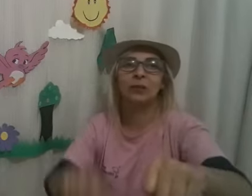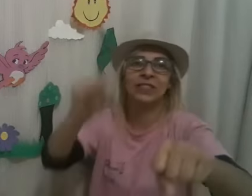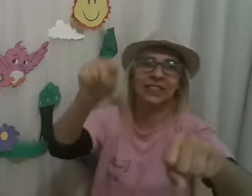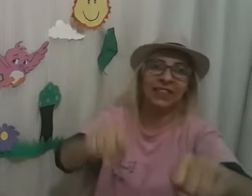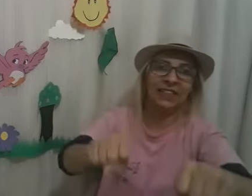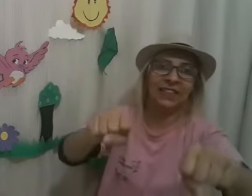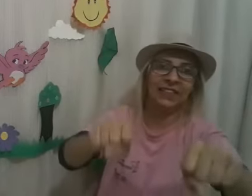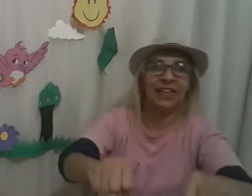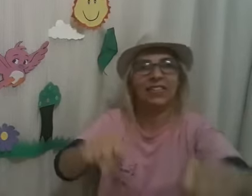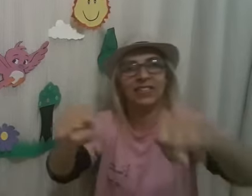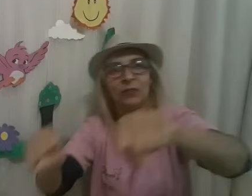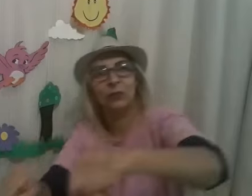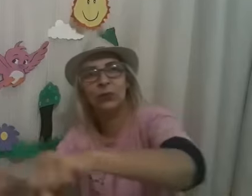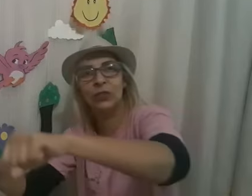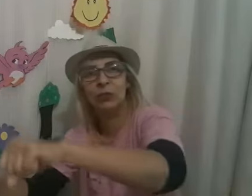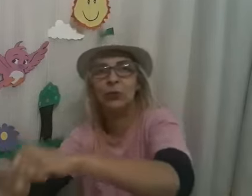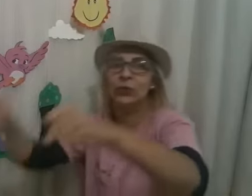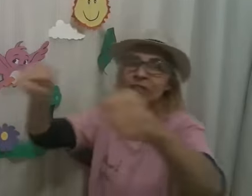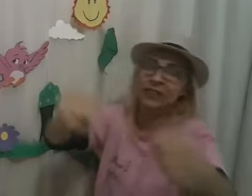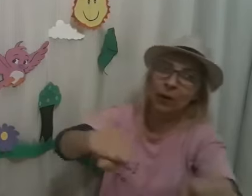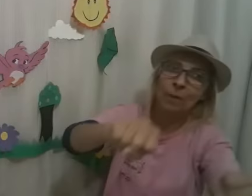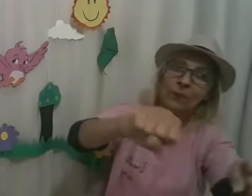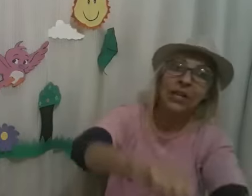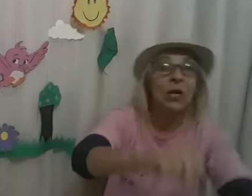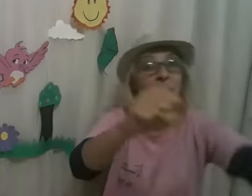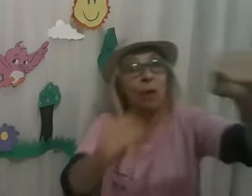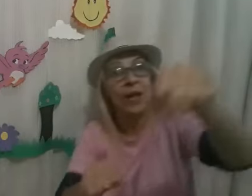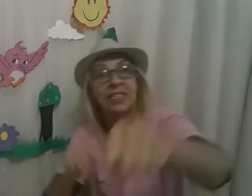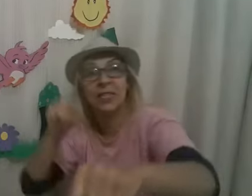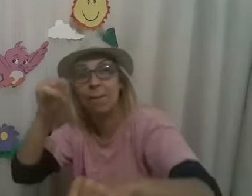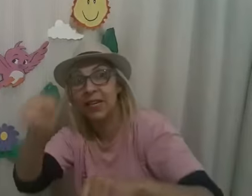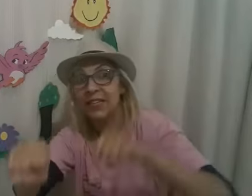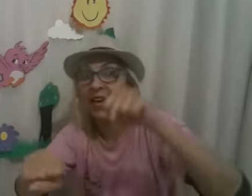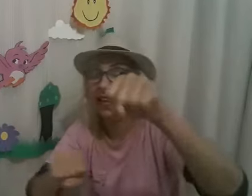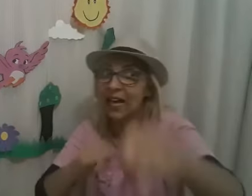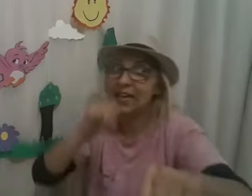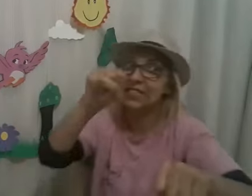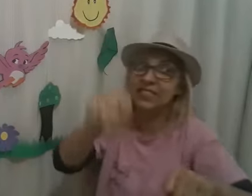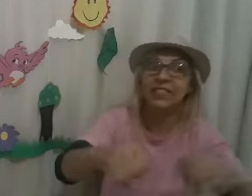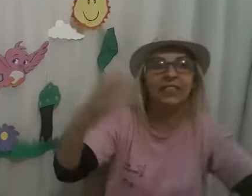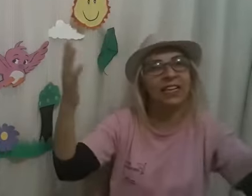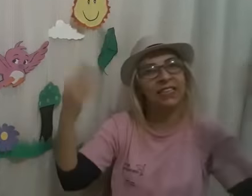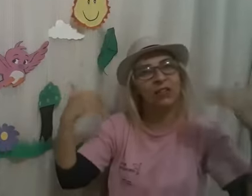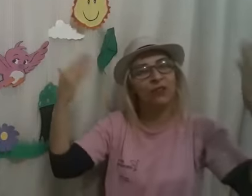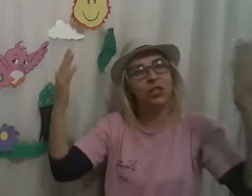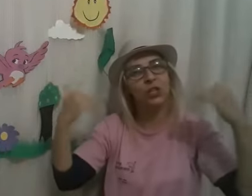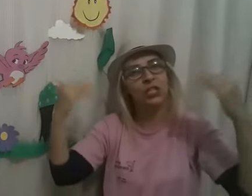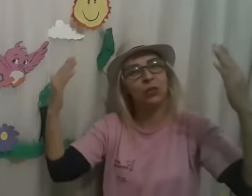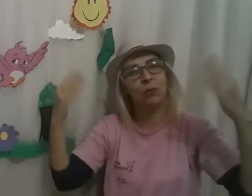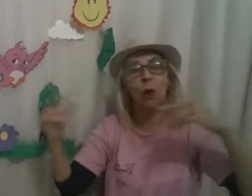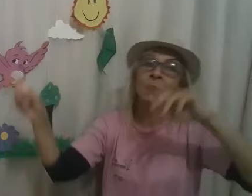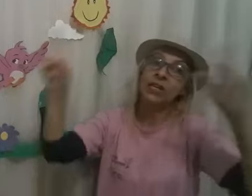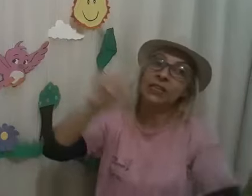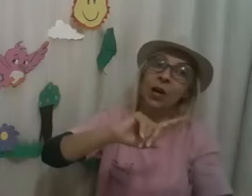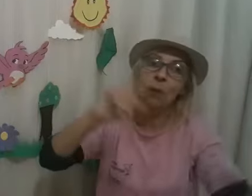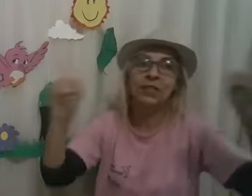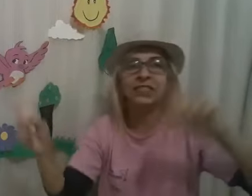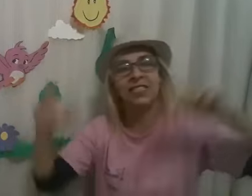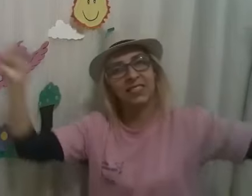bicicleta, segure no guidão, comece a pedalar e sinta que ventinho bom. Não precisa